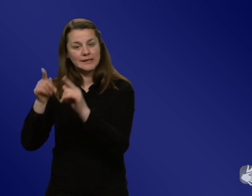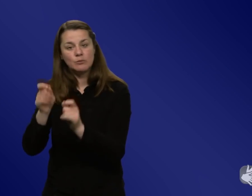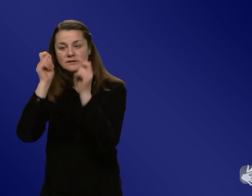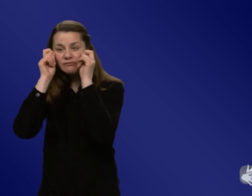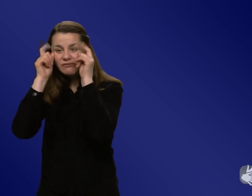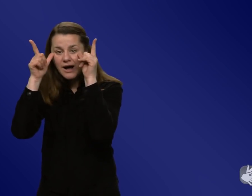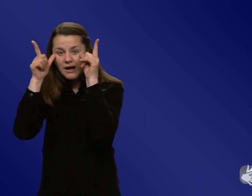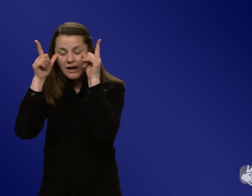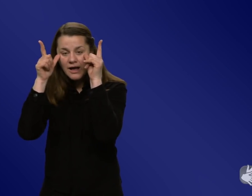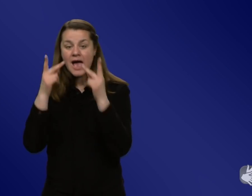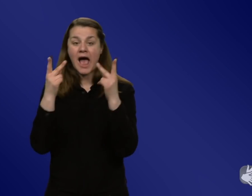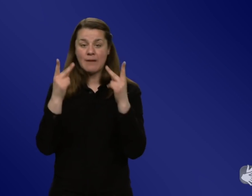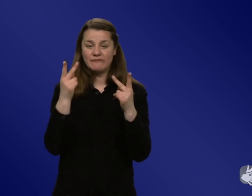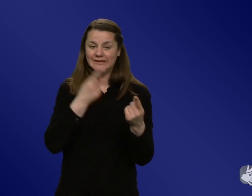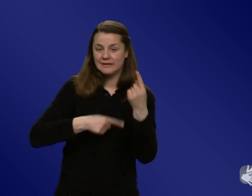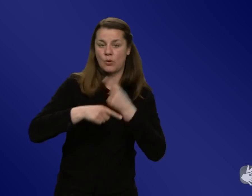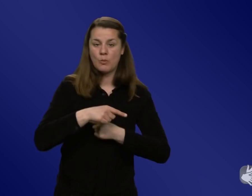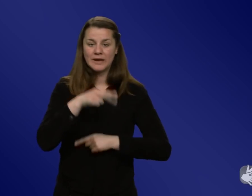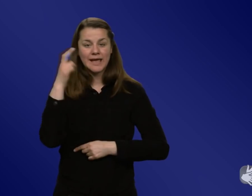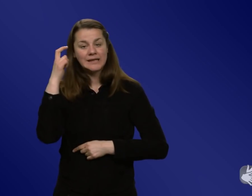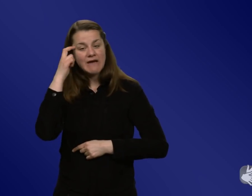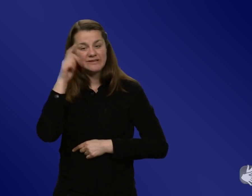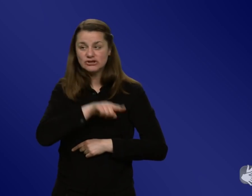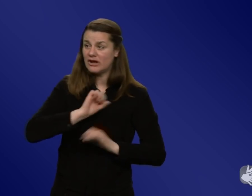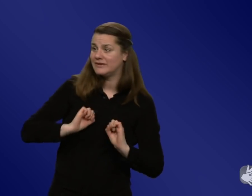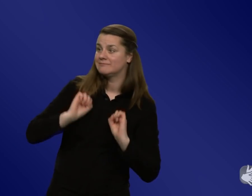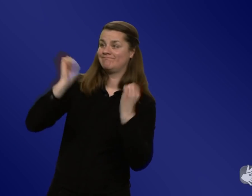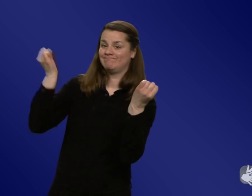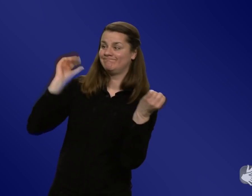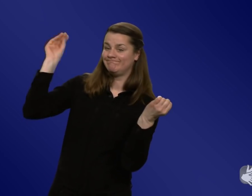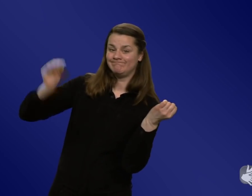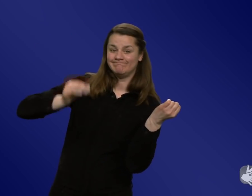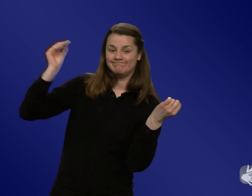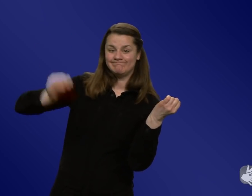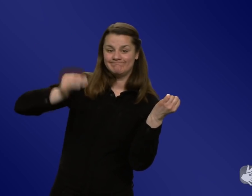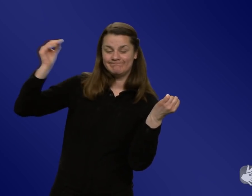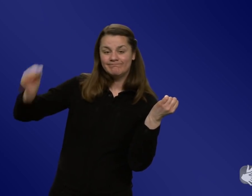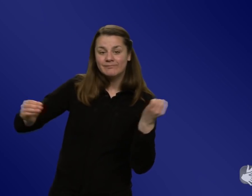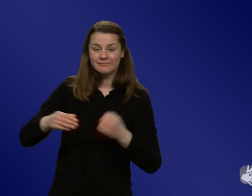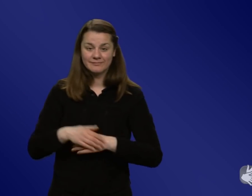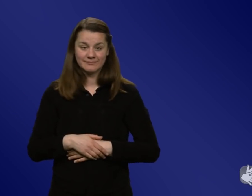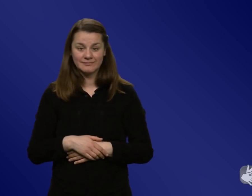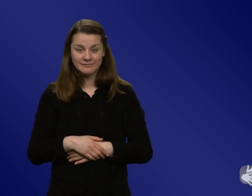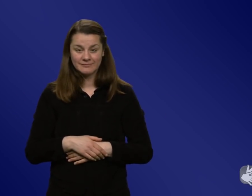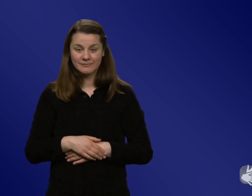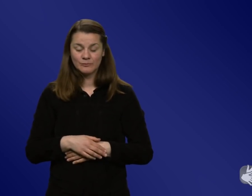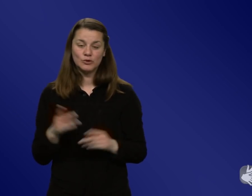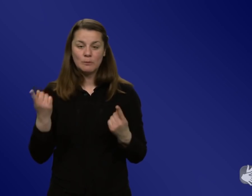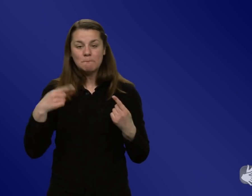eben auch die Bereitschaft der Wissenschaftler sich einzubringen und ich glaube, da braucht es vielleicht auf beiden Seiten noch mehr. Wir haben jetzt zwei